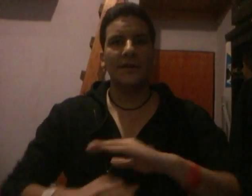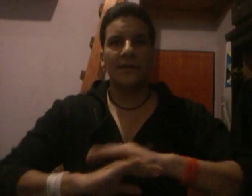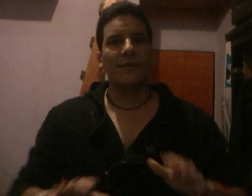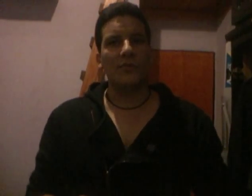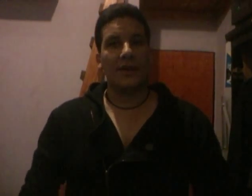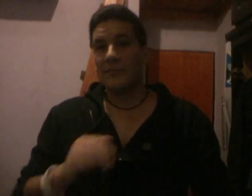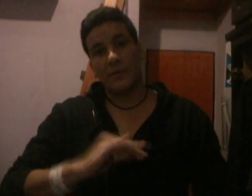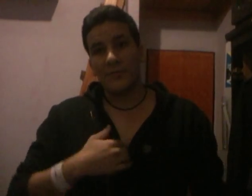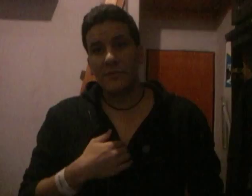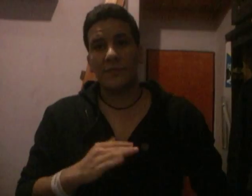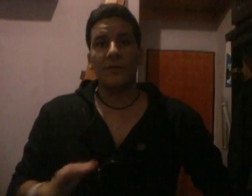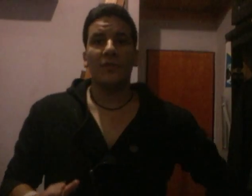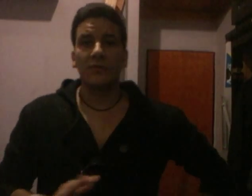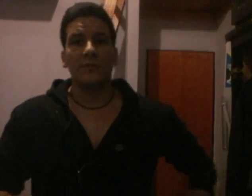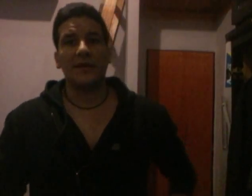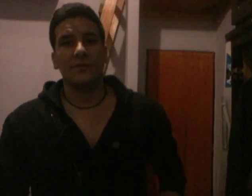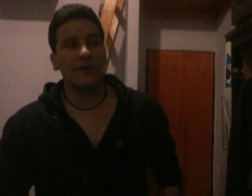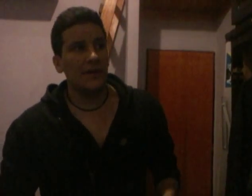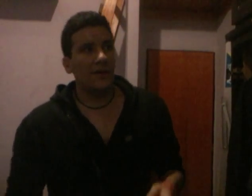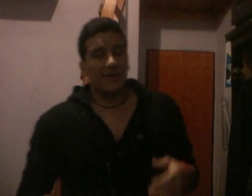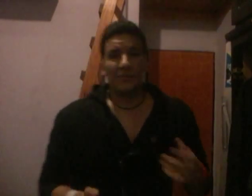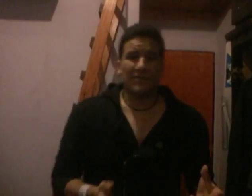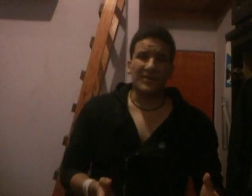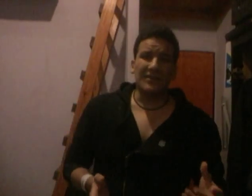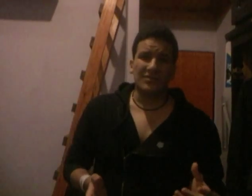y va muy bien a mí, lo que me envíe, pero no, Lex Luthor me encantó. Después, otra cosa.